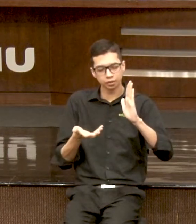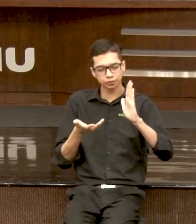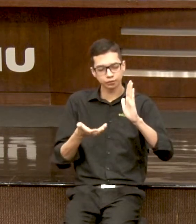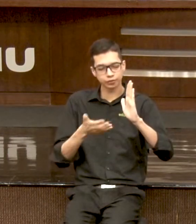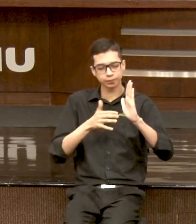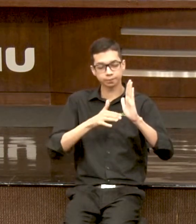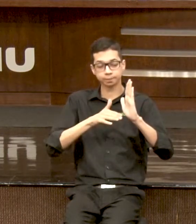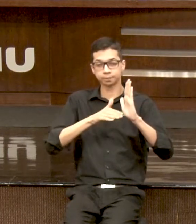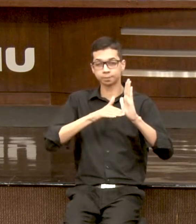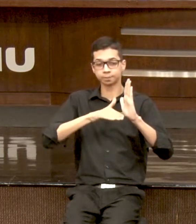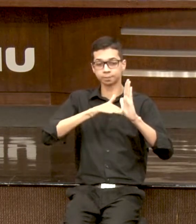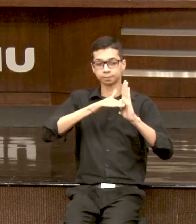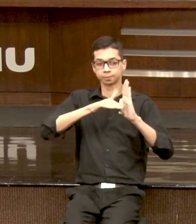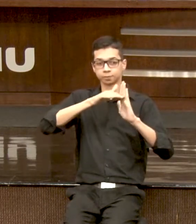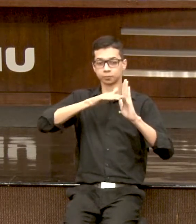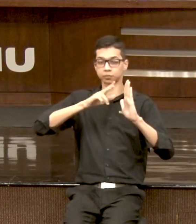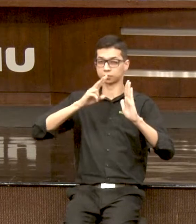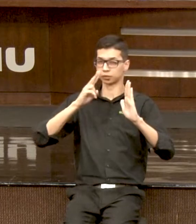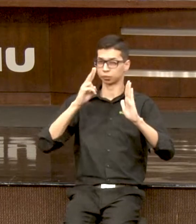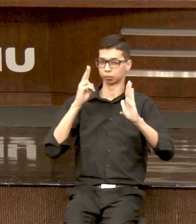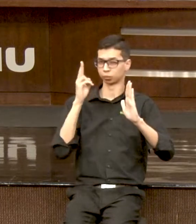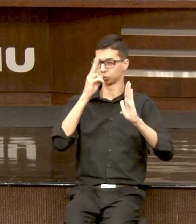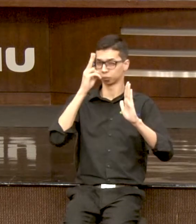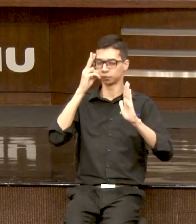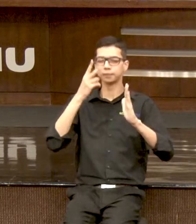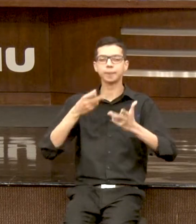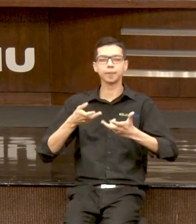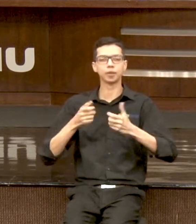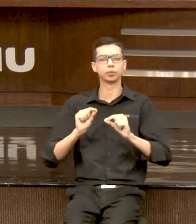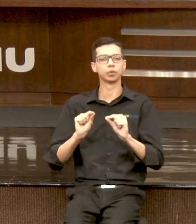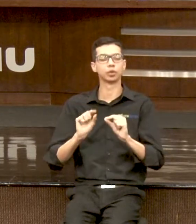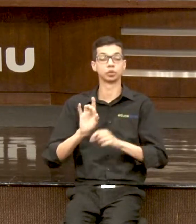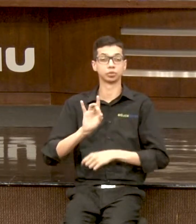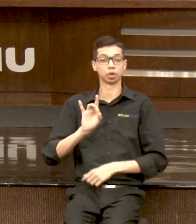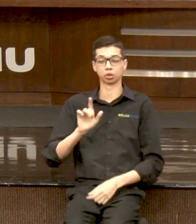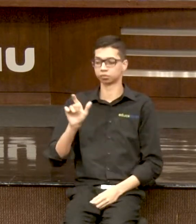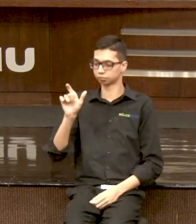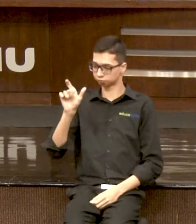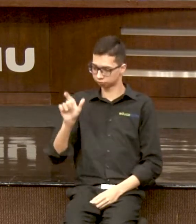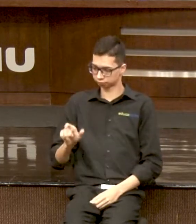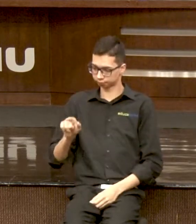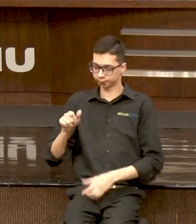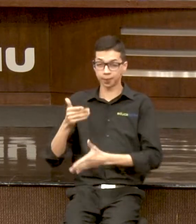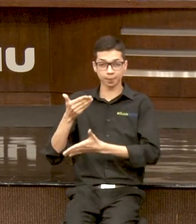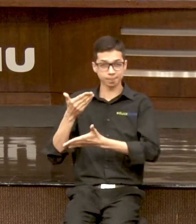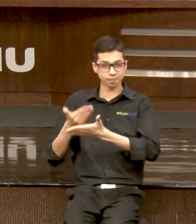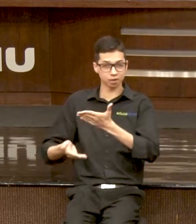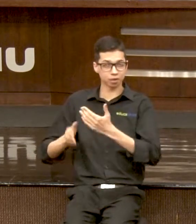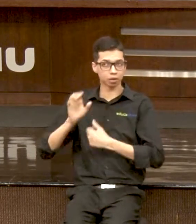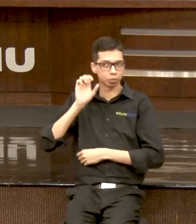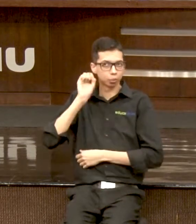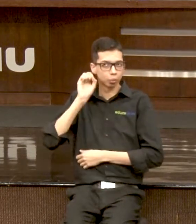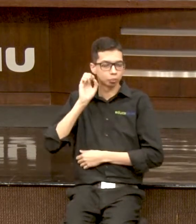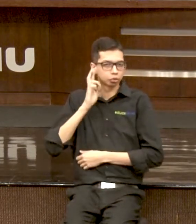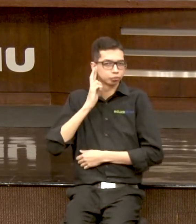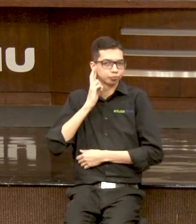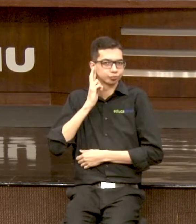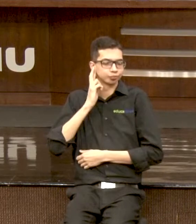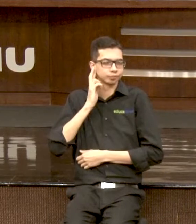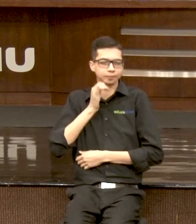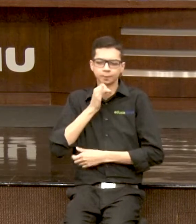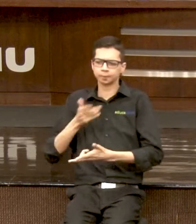Onde só se percebe que essa pessoa tem uma perda auditiva se ela passa a ter alguma